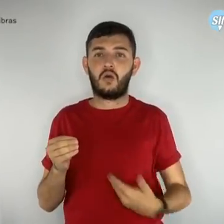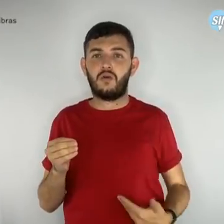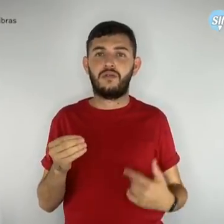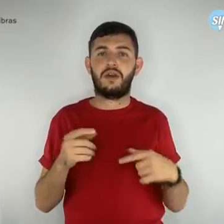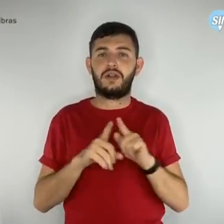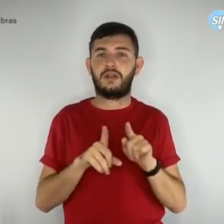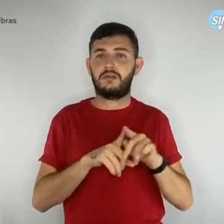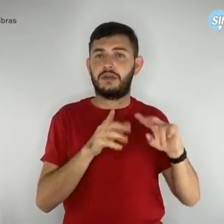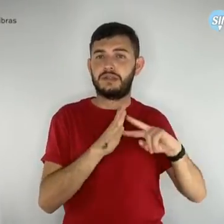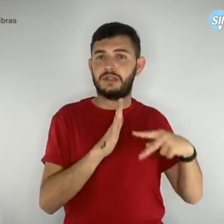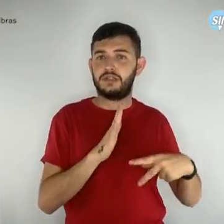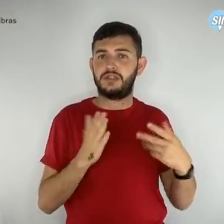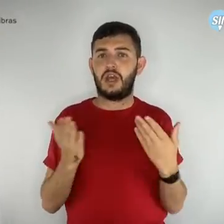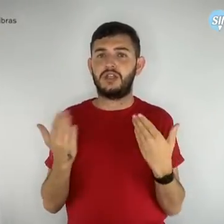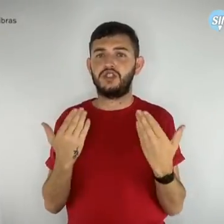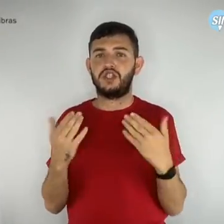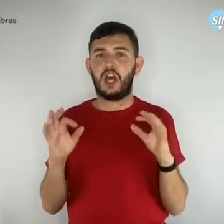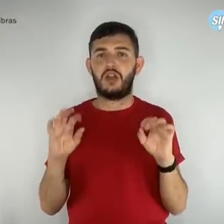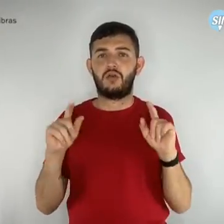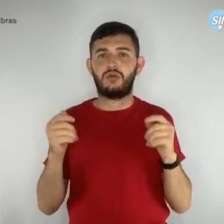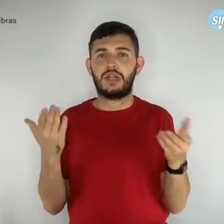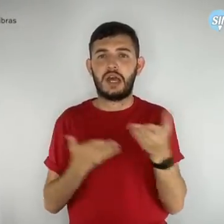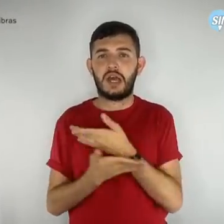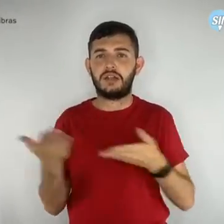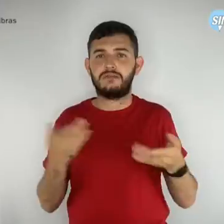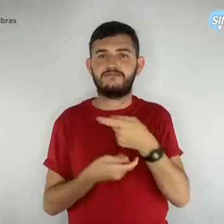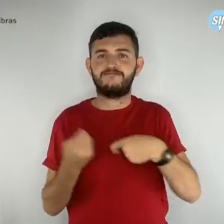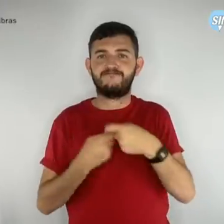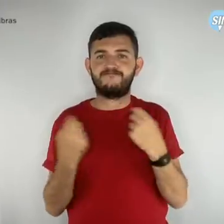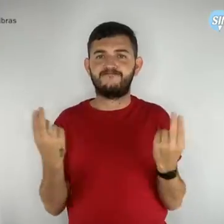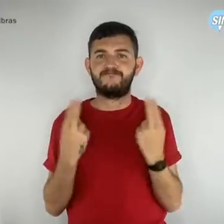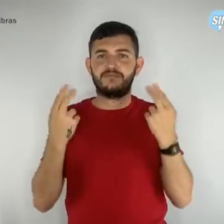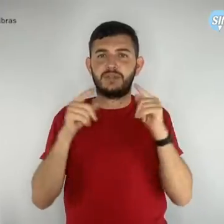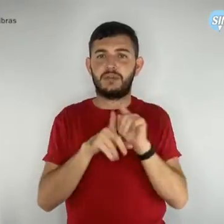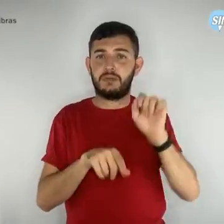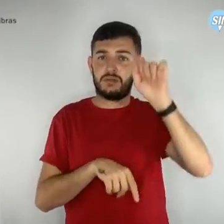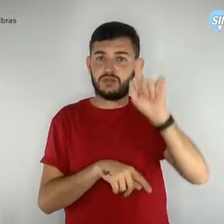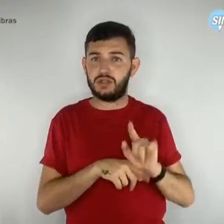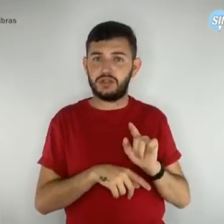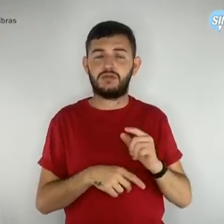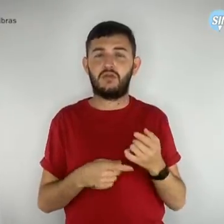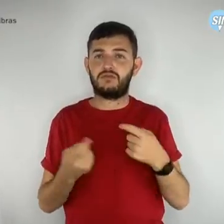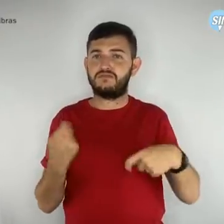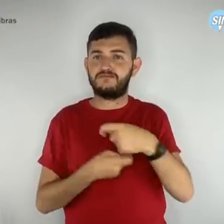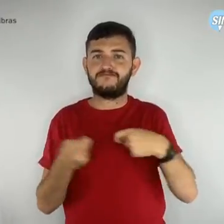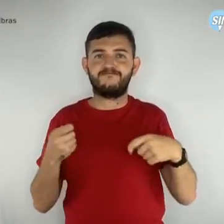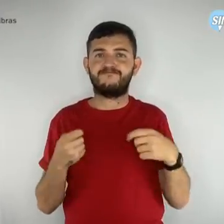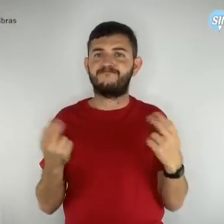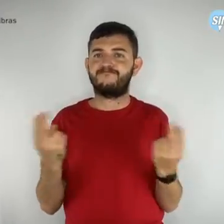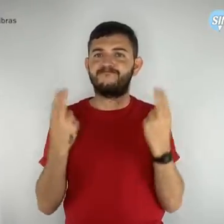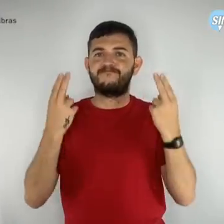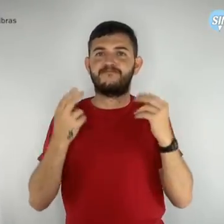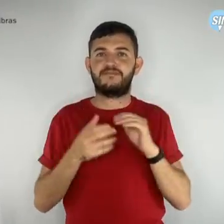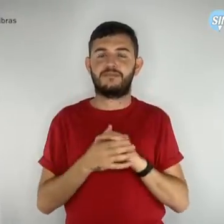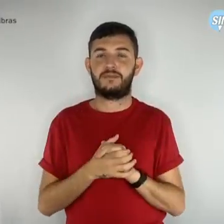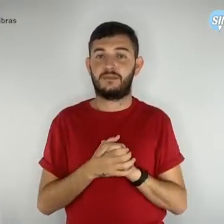quanto com os gestores. Luciana lembra ainda da série de lutas na